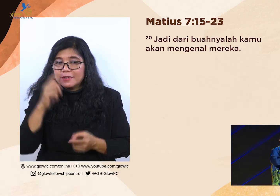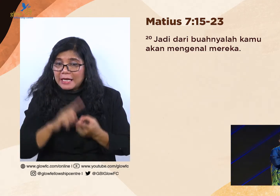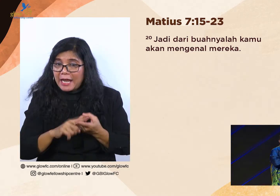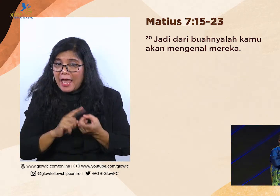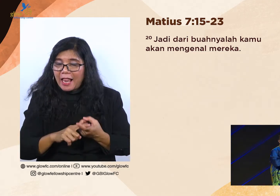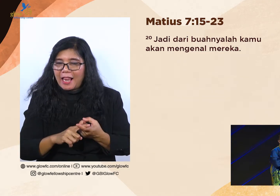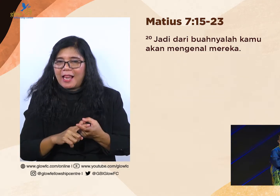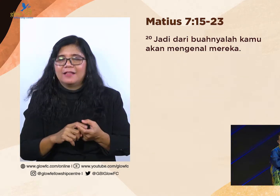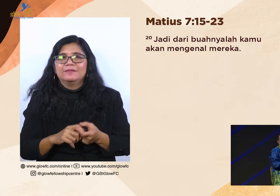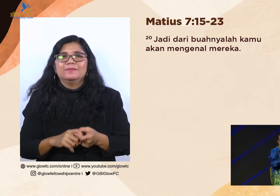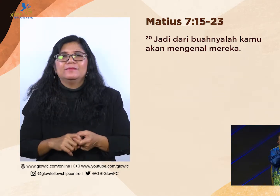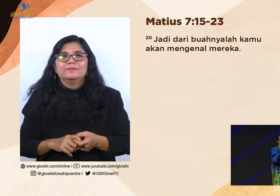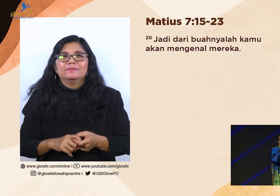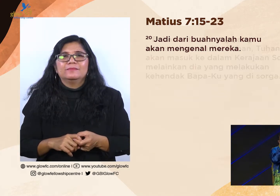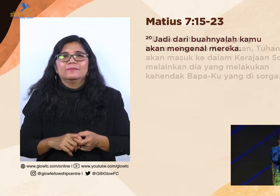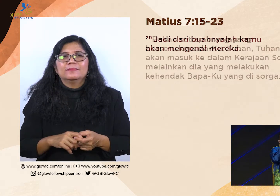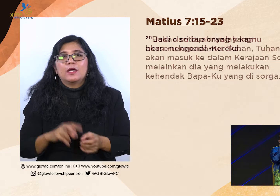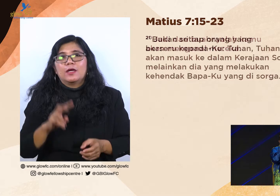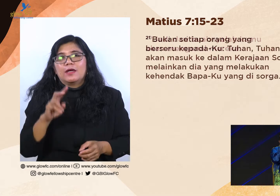Ayat 21.